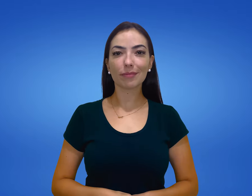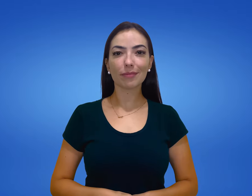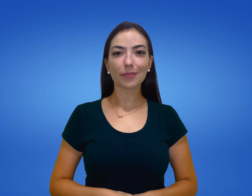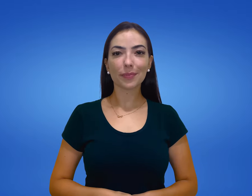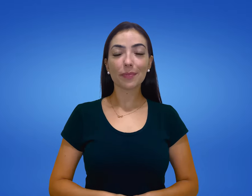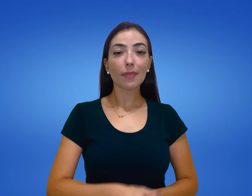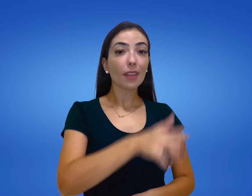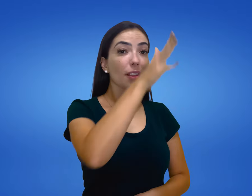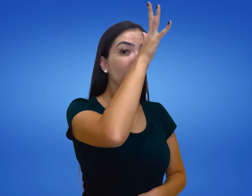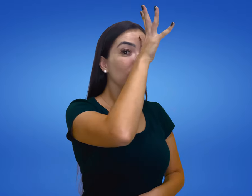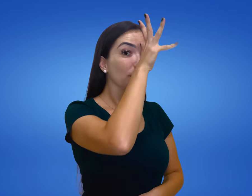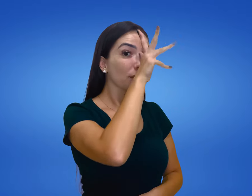Frango